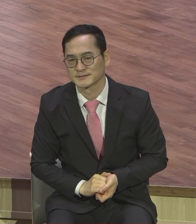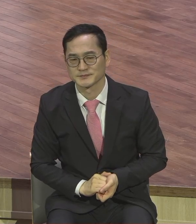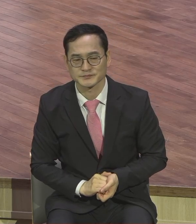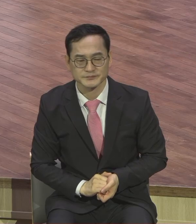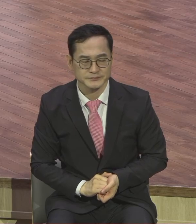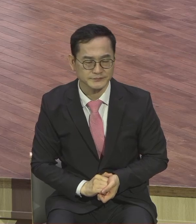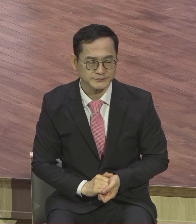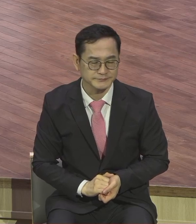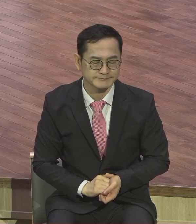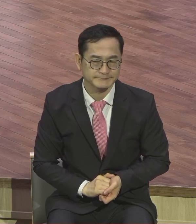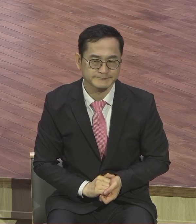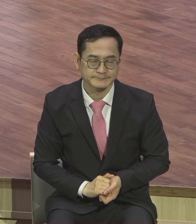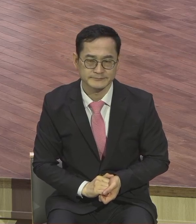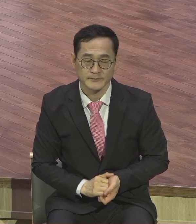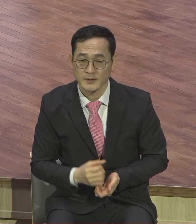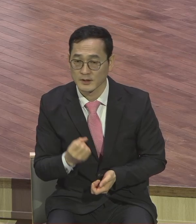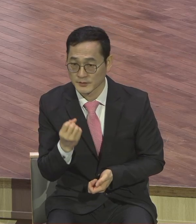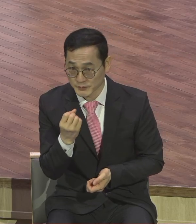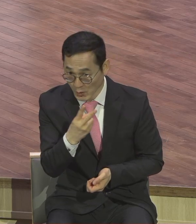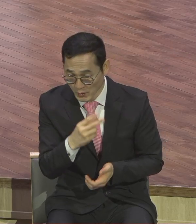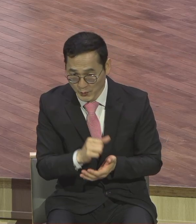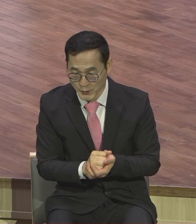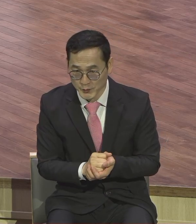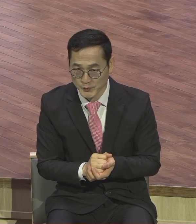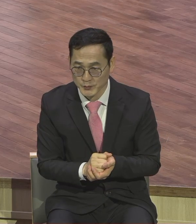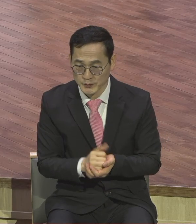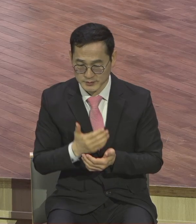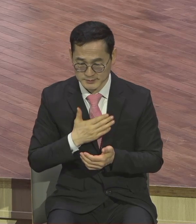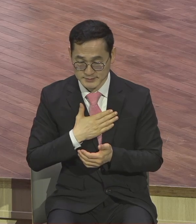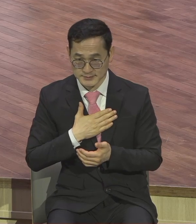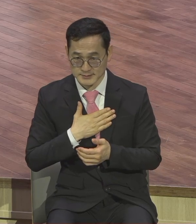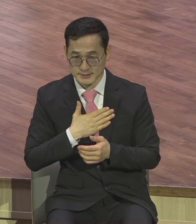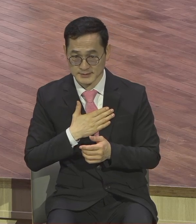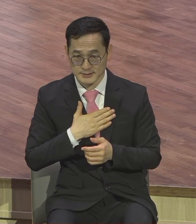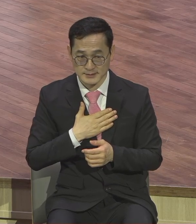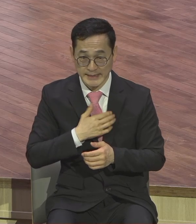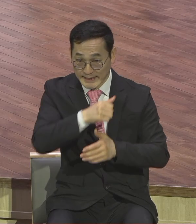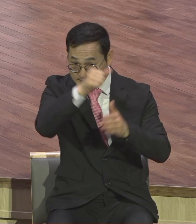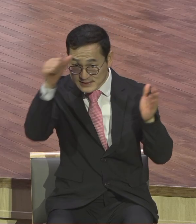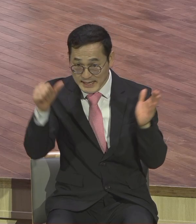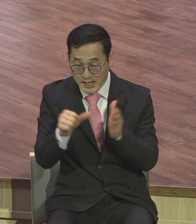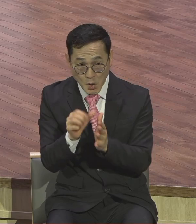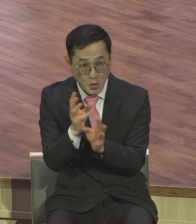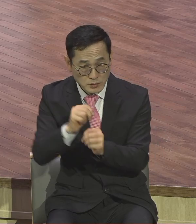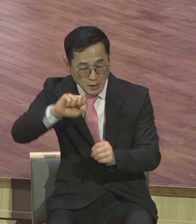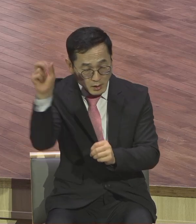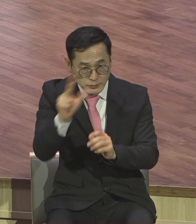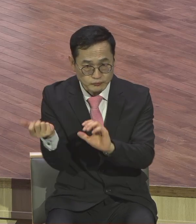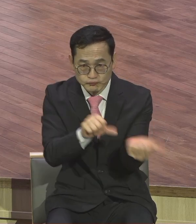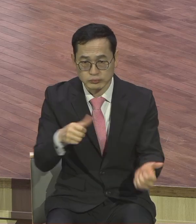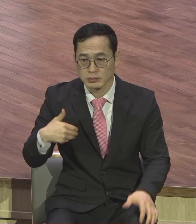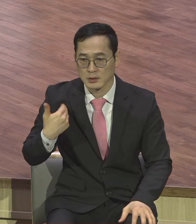그리고 우리의 삶은 언제 어떻게 될지 모르겠기 때문에 늘 어떤 마음가에 대한 영적으로